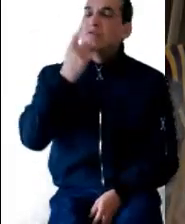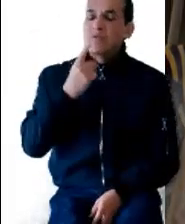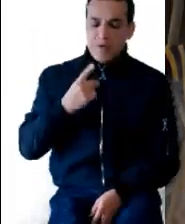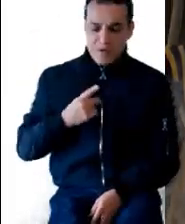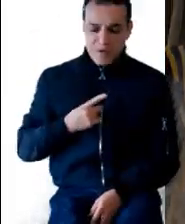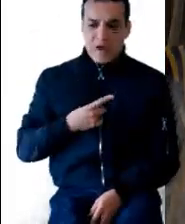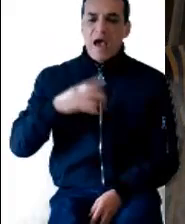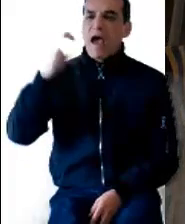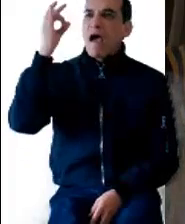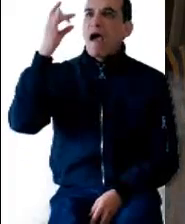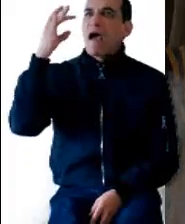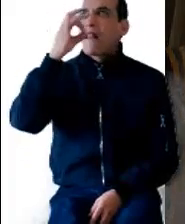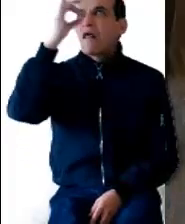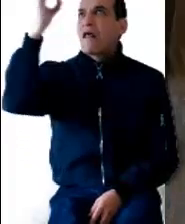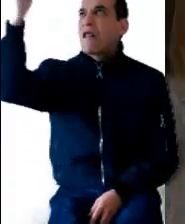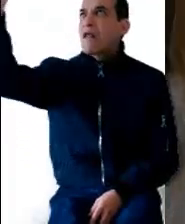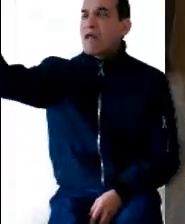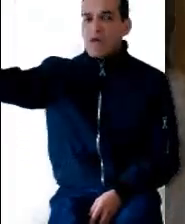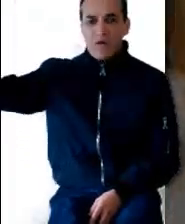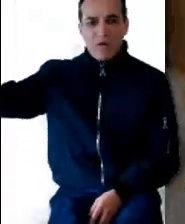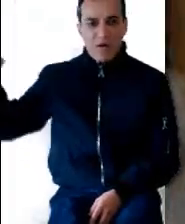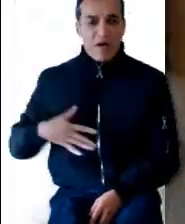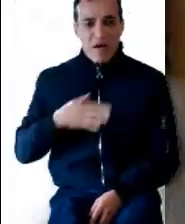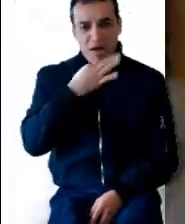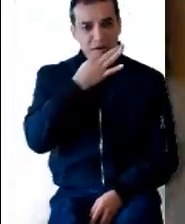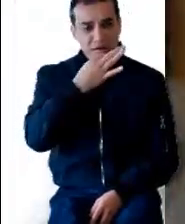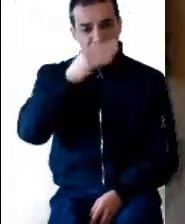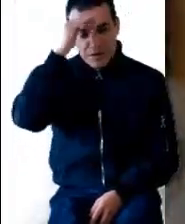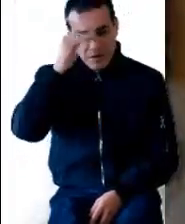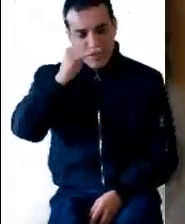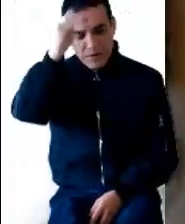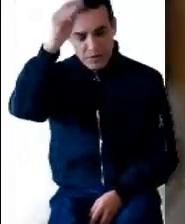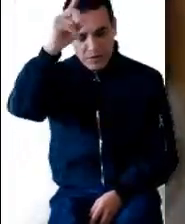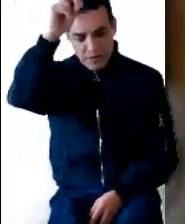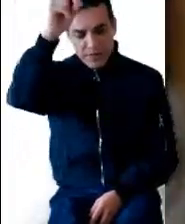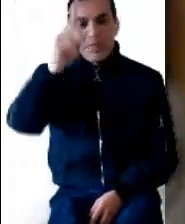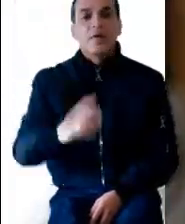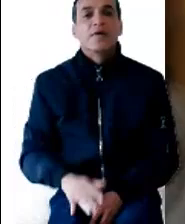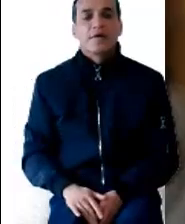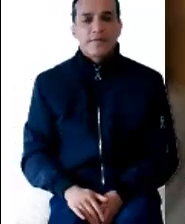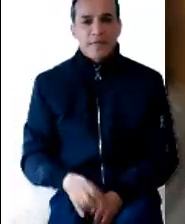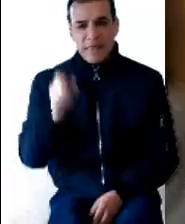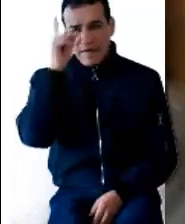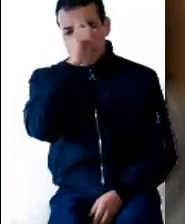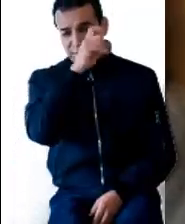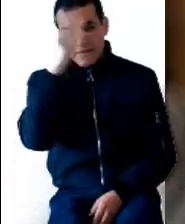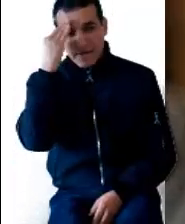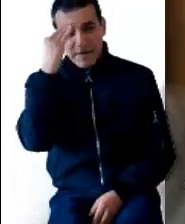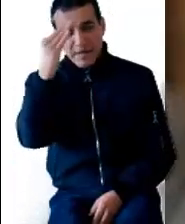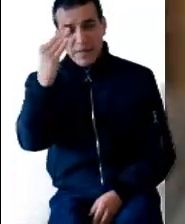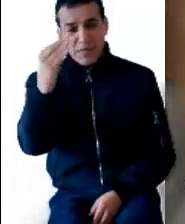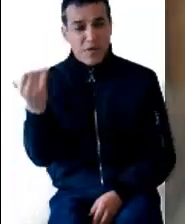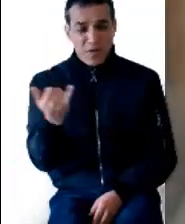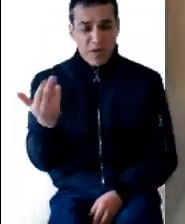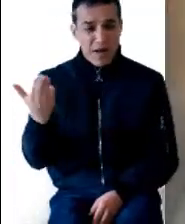Y el ángel se retiró de su presencia. Palabra del Señor. No es difícil vivir el Adviento